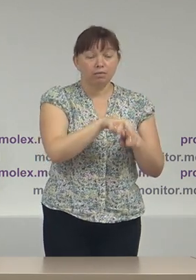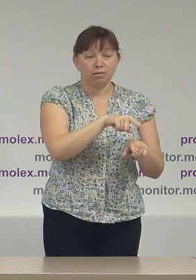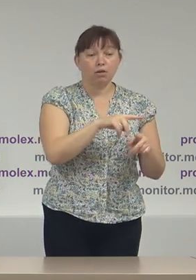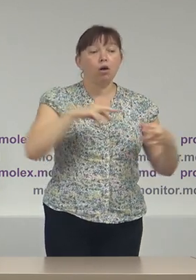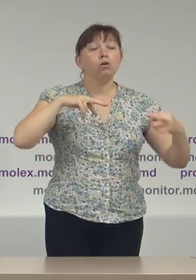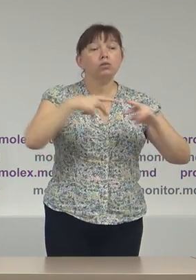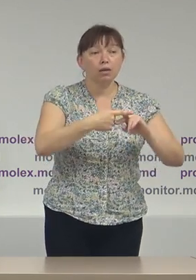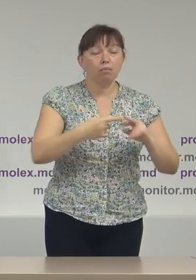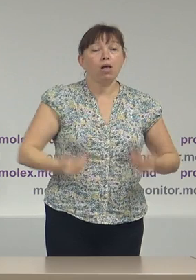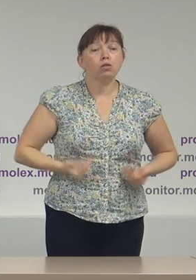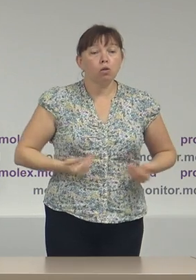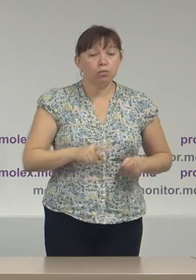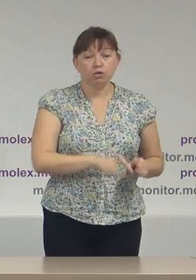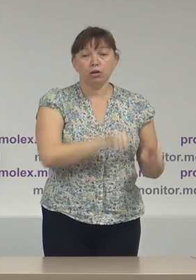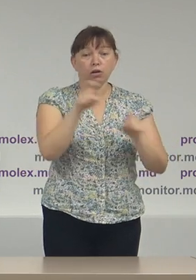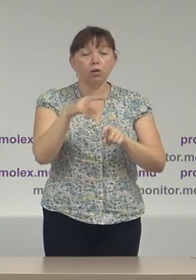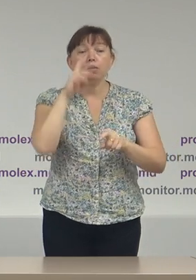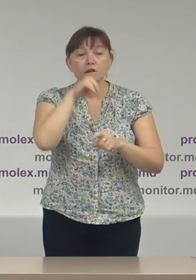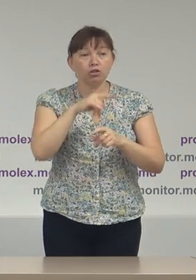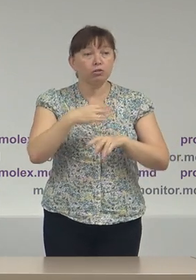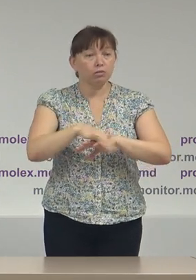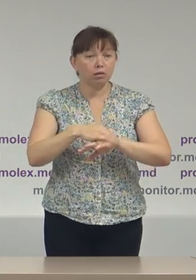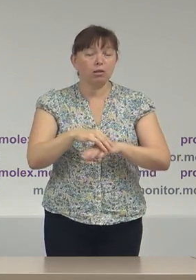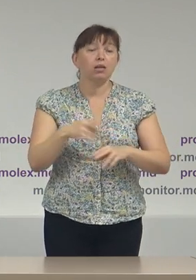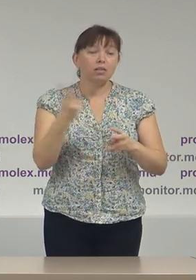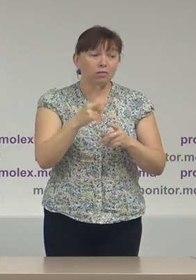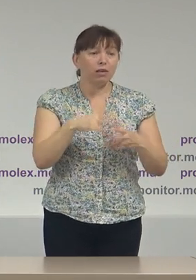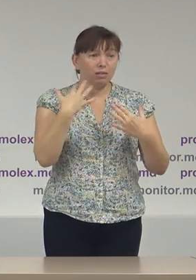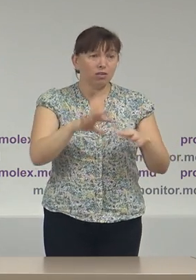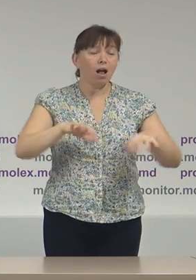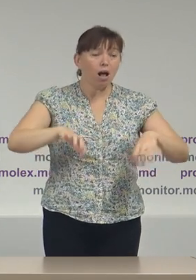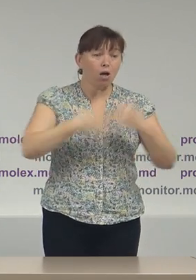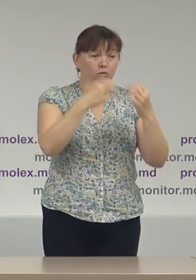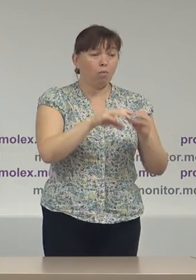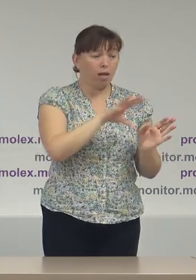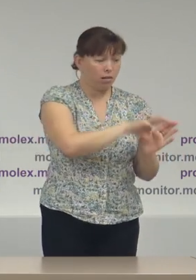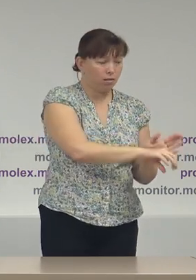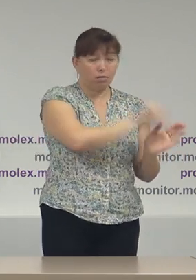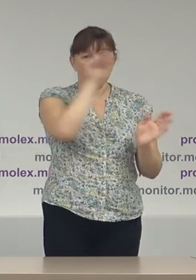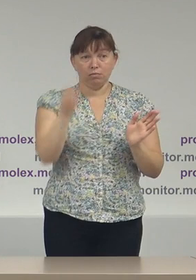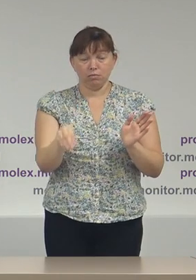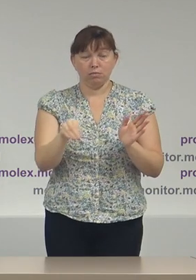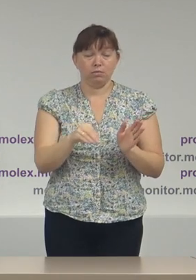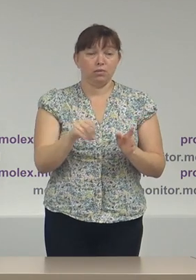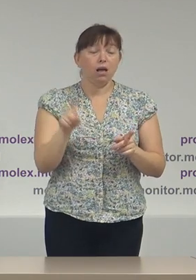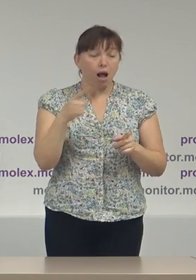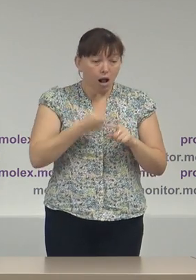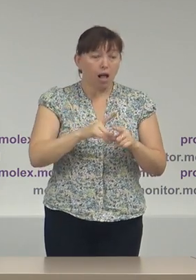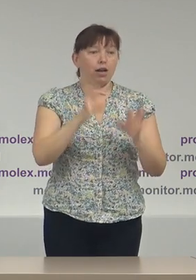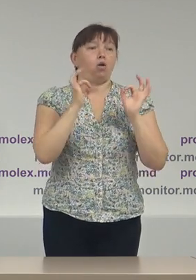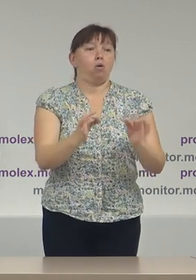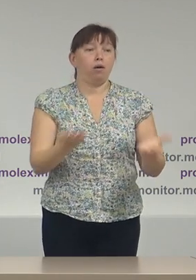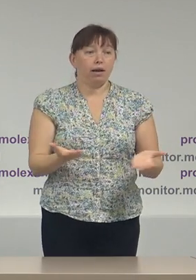schimbat domiciliul sau domiciliul este incorrect, să fie arondat automat la acea localitate care este corectă.